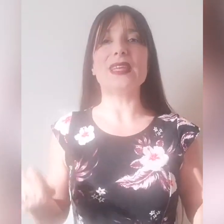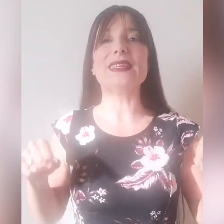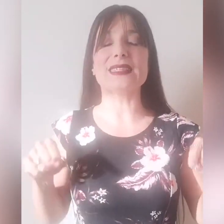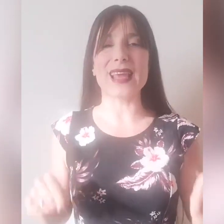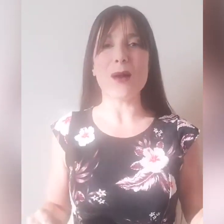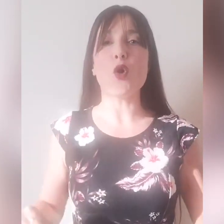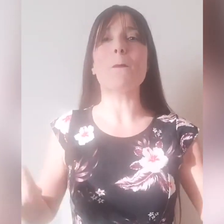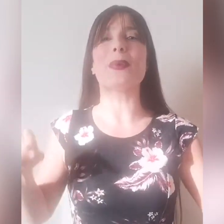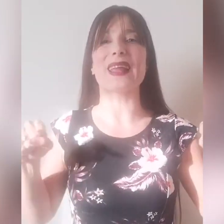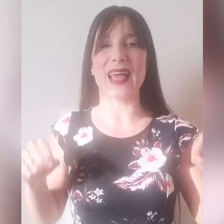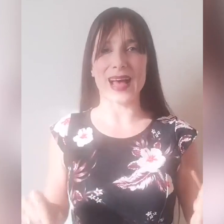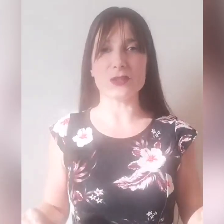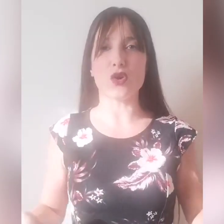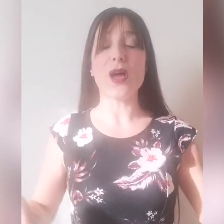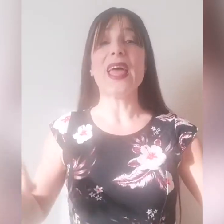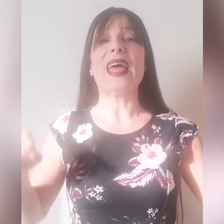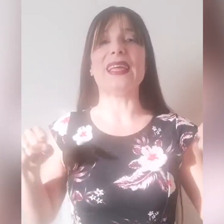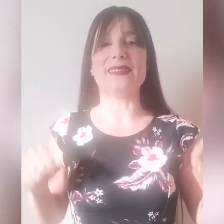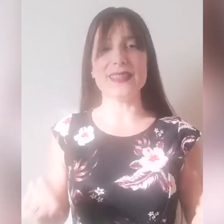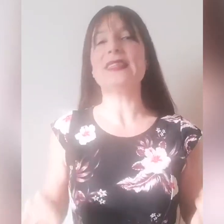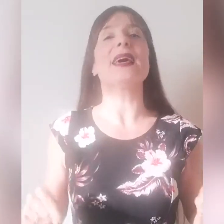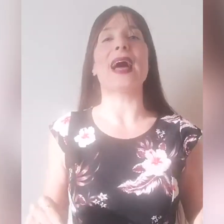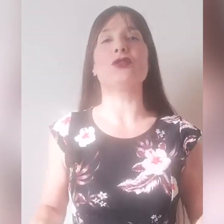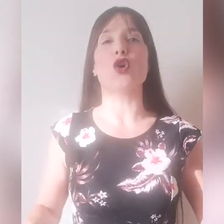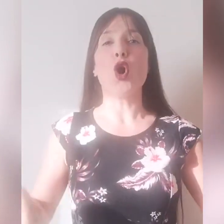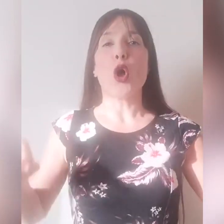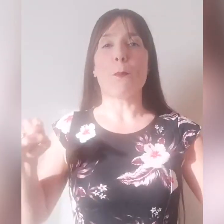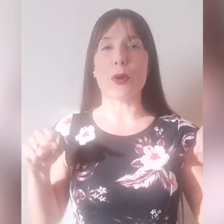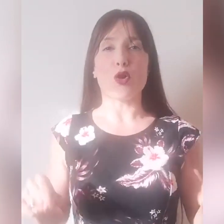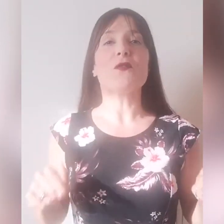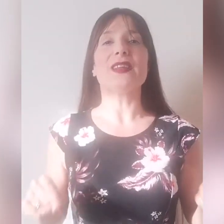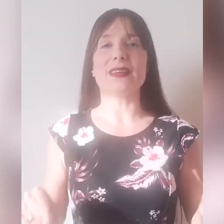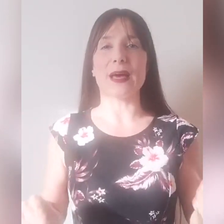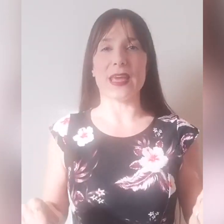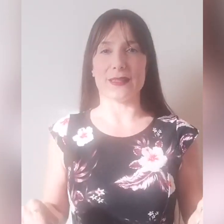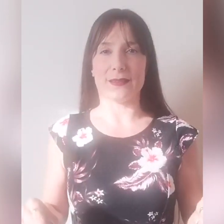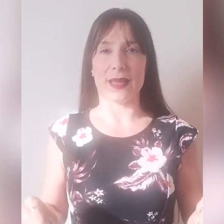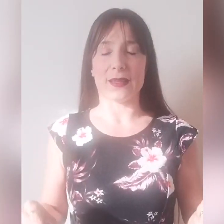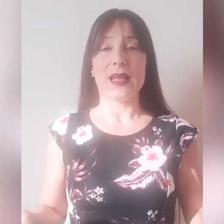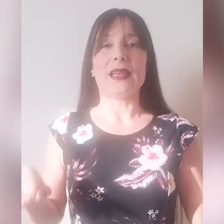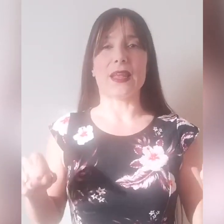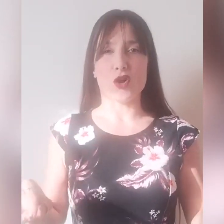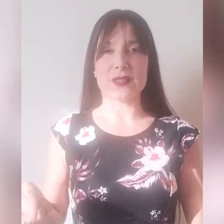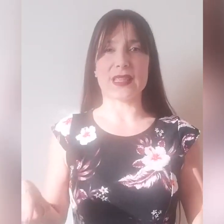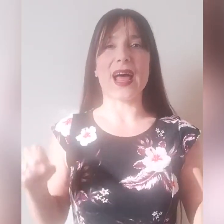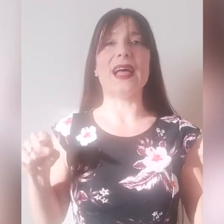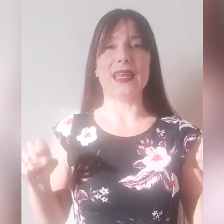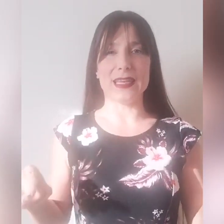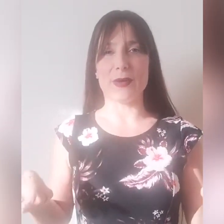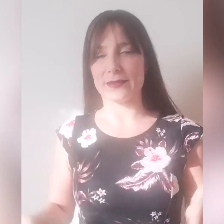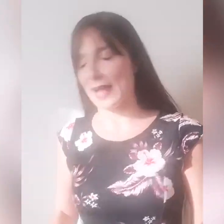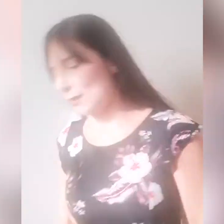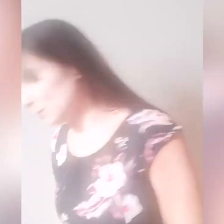iniziamo pregando e dichiarando profeticamente la nostra libertà.